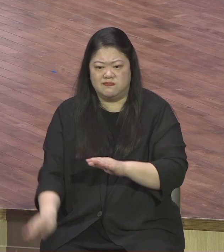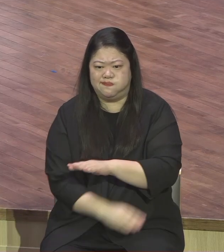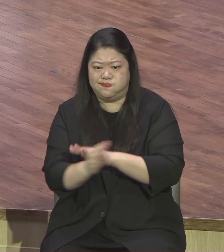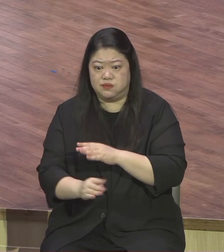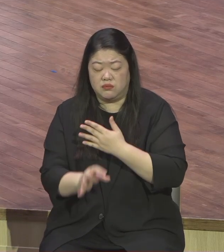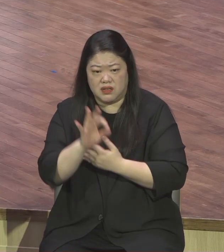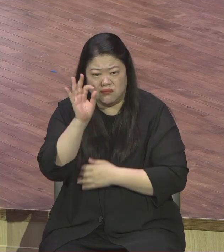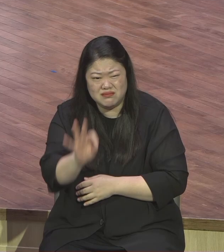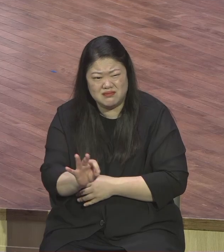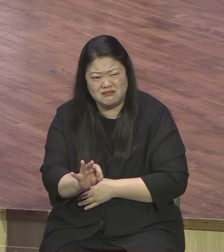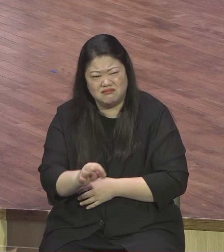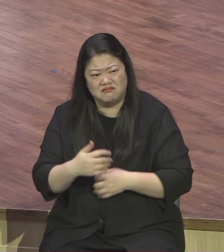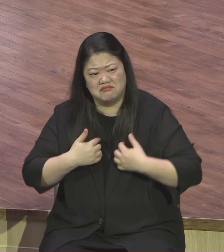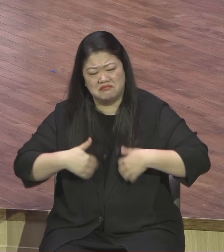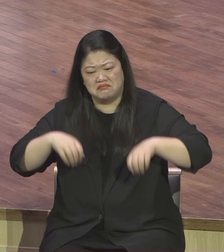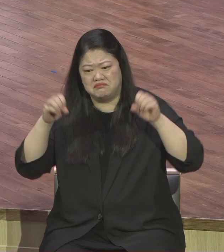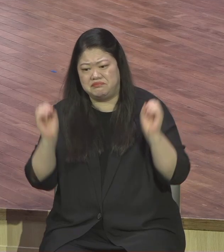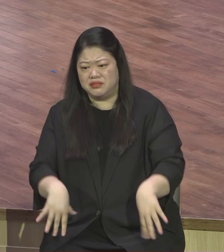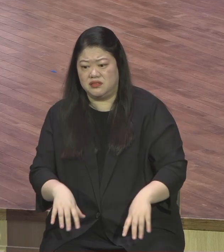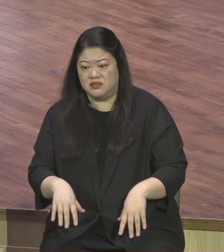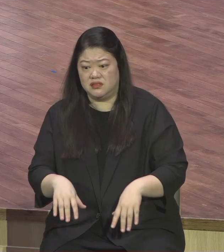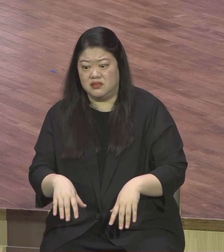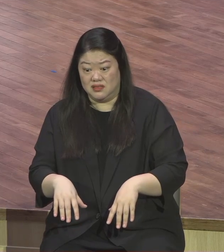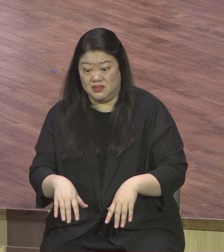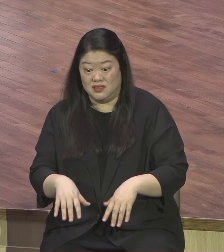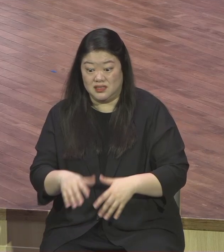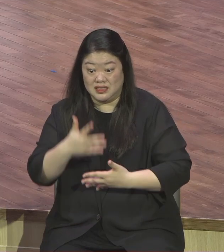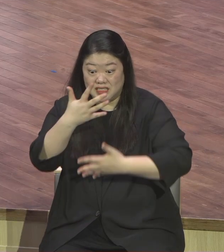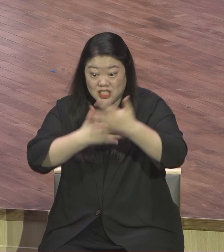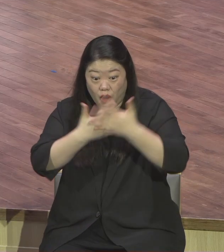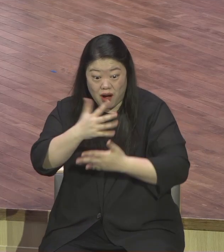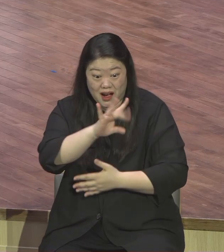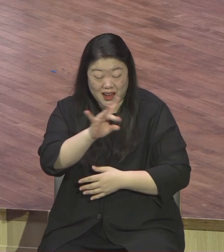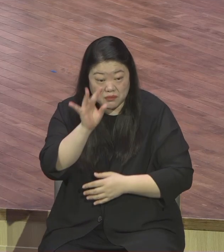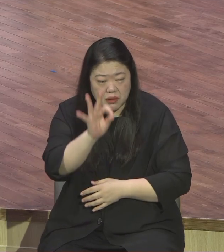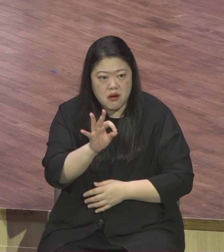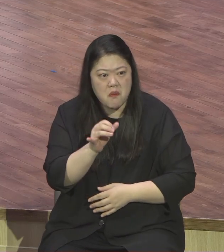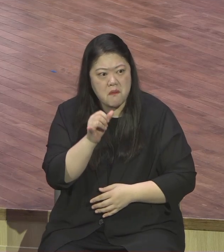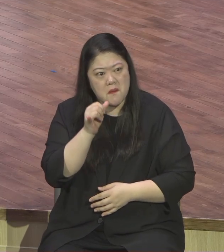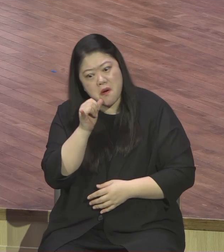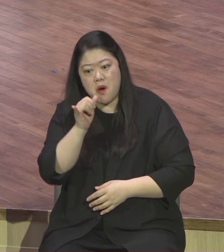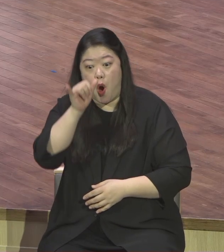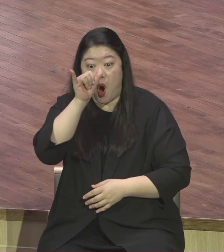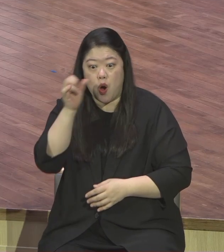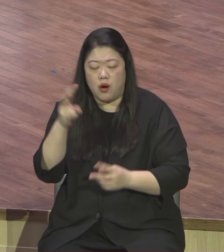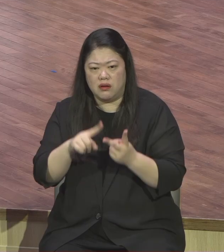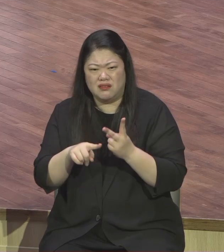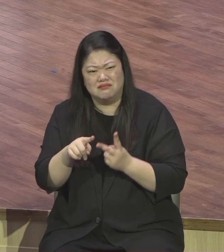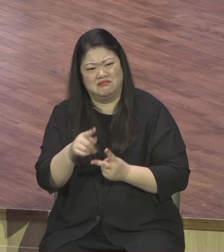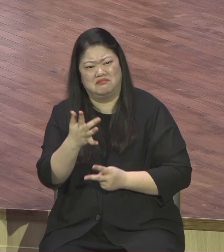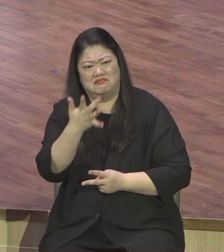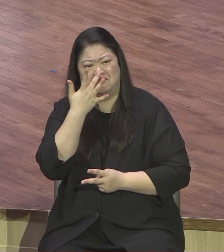베스트셀러 책이 될 수 있고 편집에 따라서 그야말로 히트를 칠 수 있는 영화나 드라마가 될 수 있다